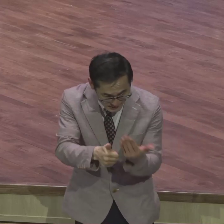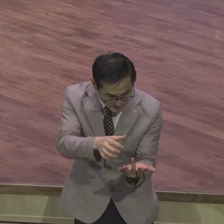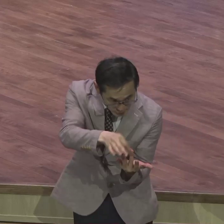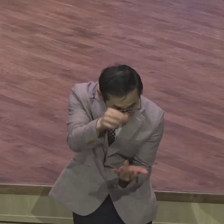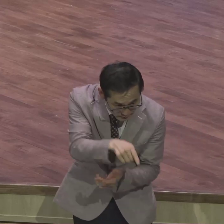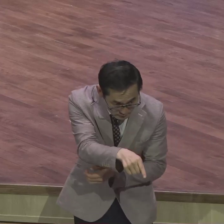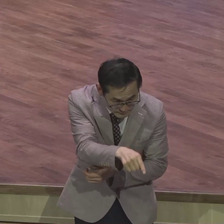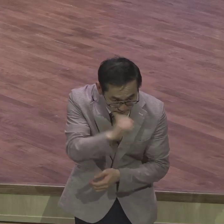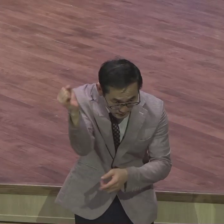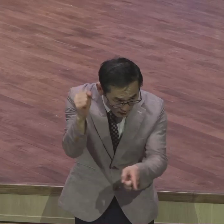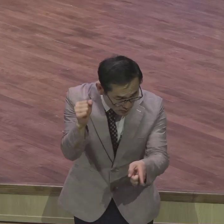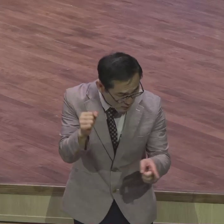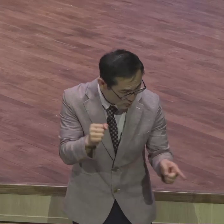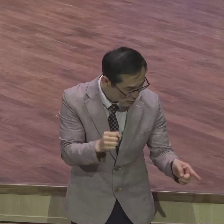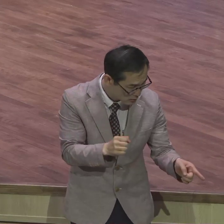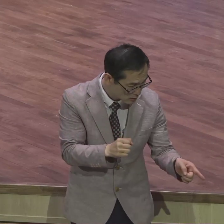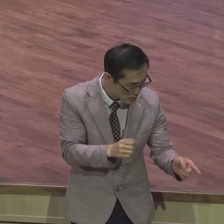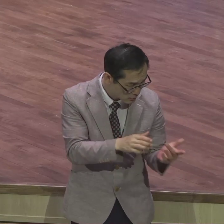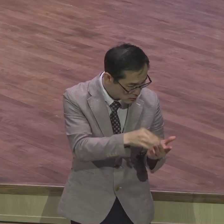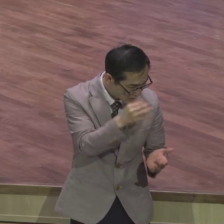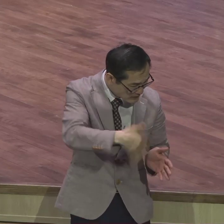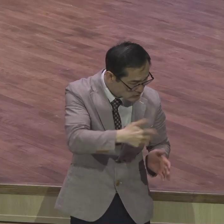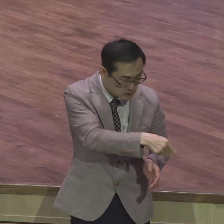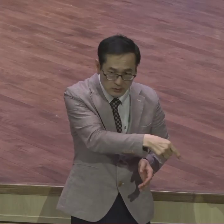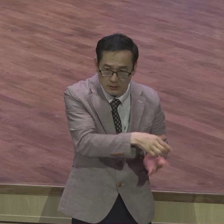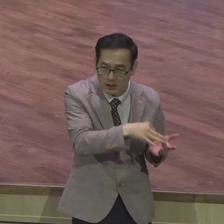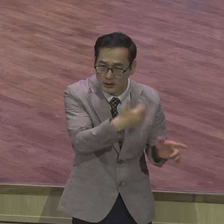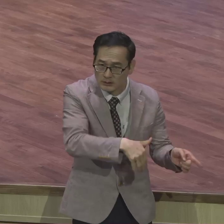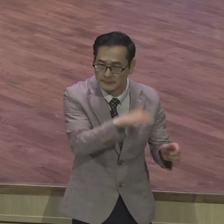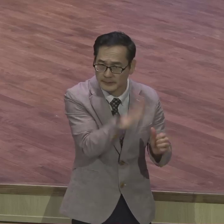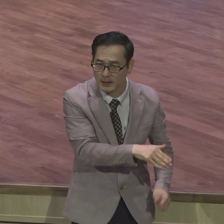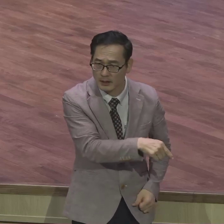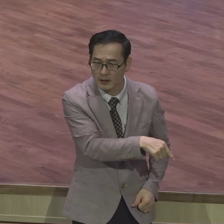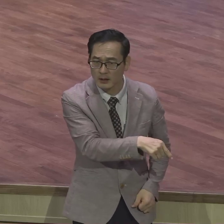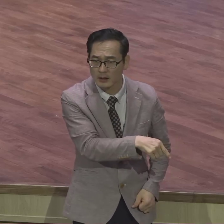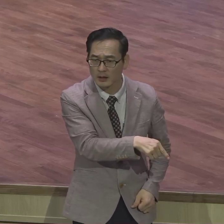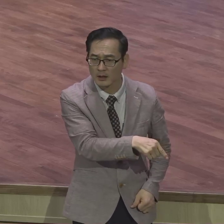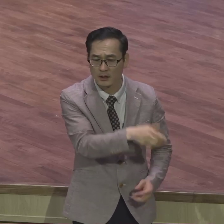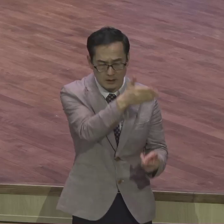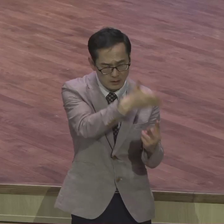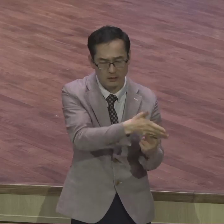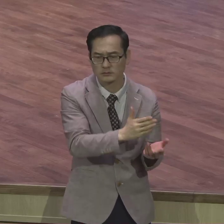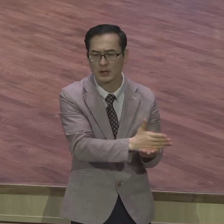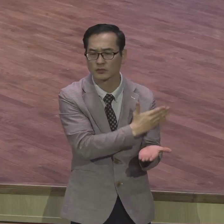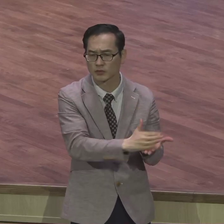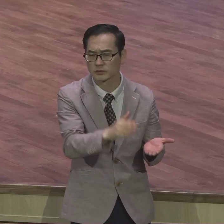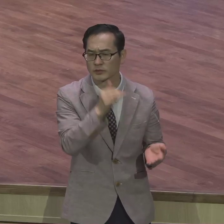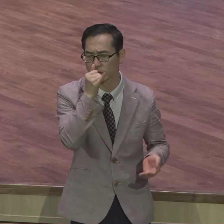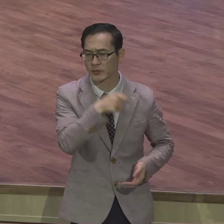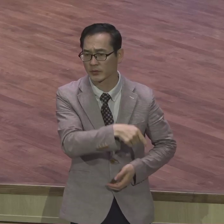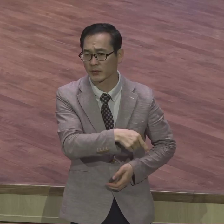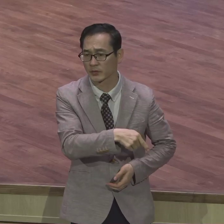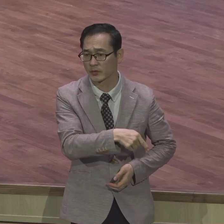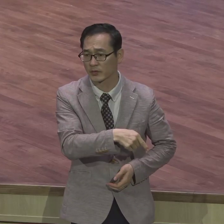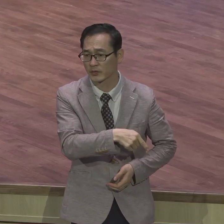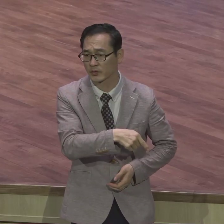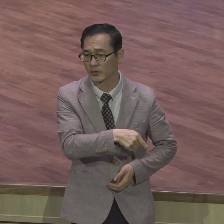받고 어떤 사람은 구원 받지 못한다 이것이 어디였느냐 구약에 자세히 보면